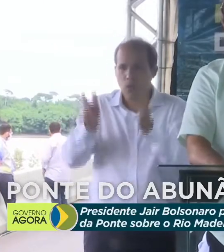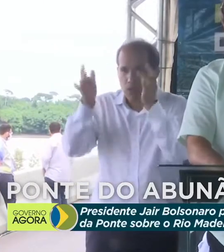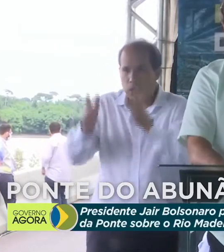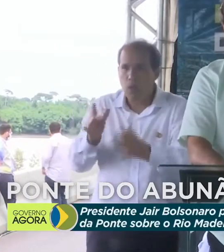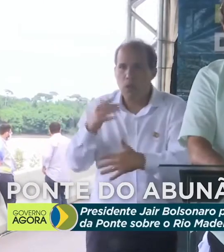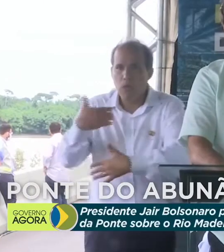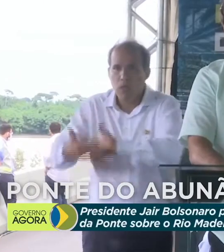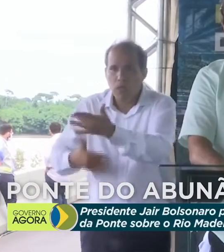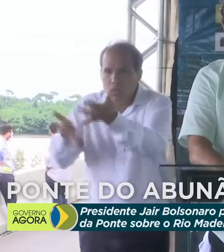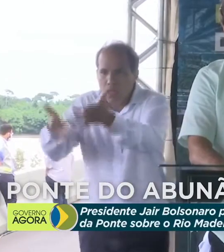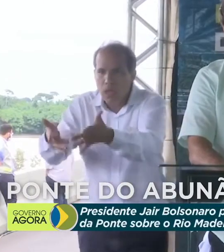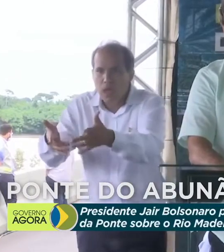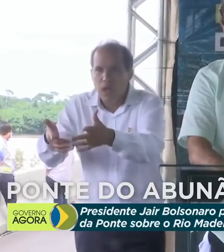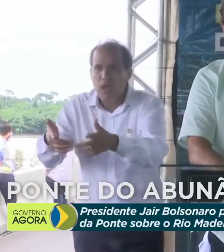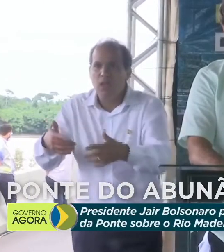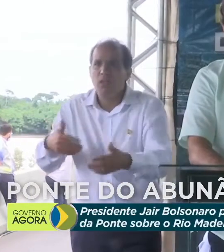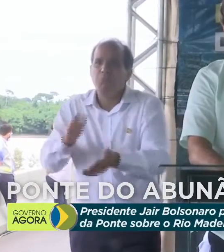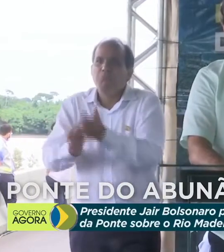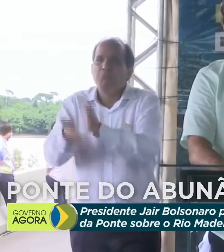fazendo.